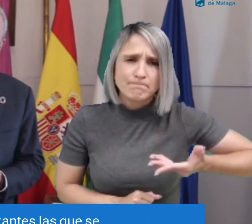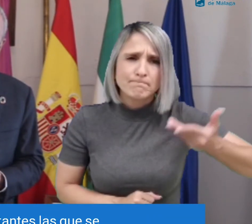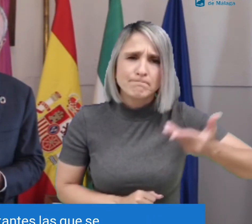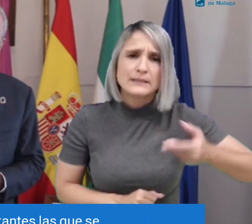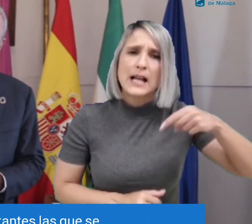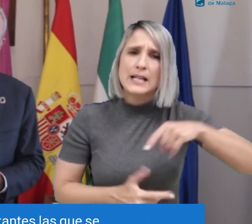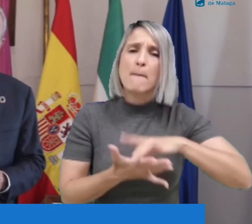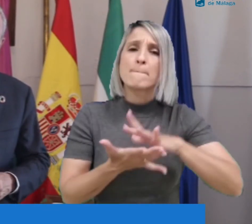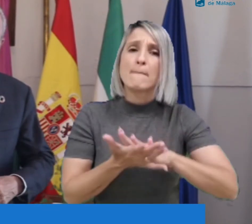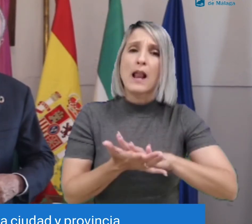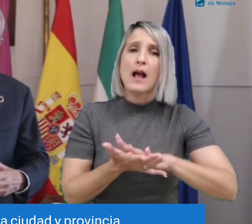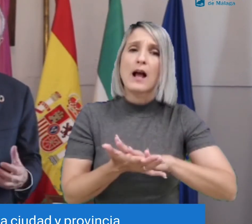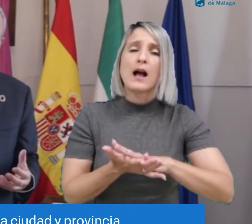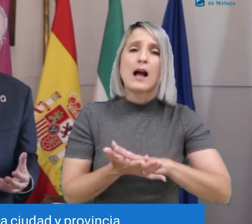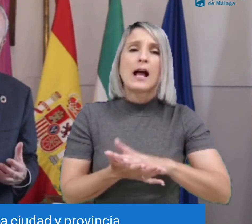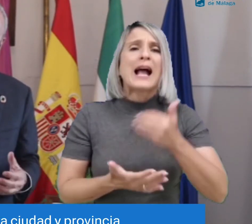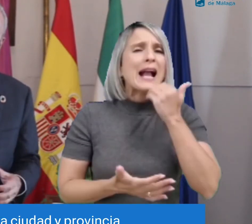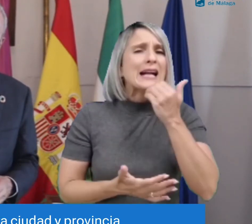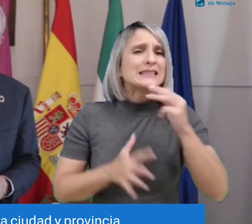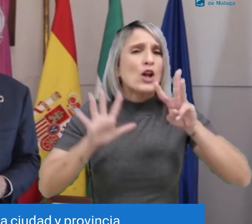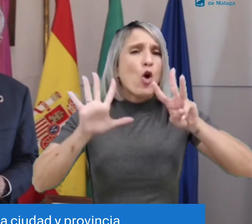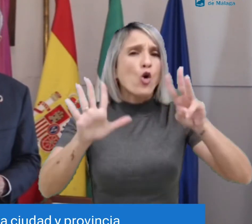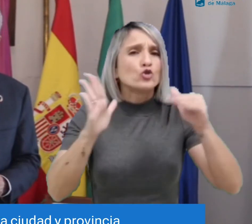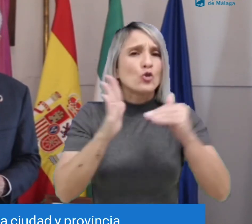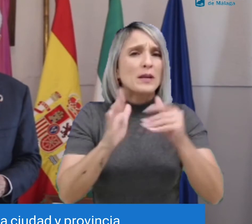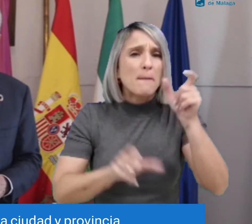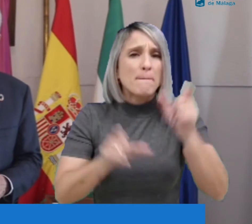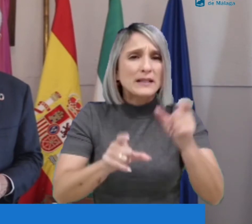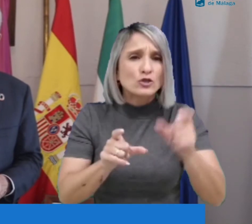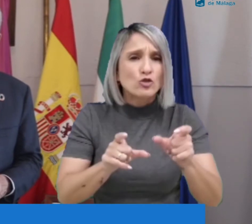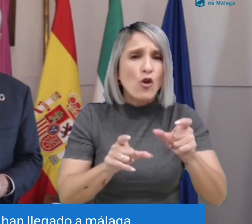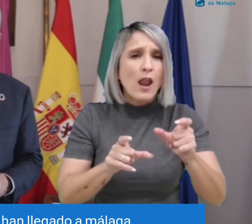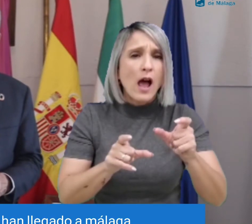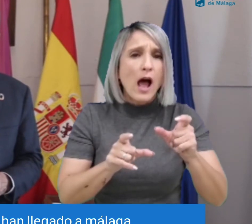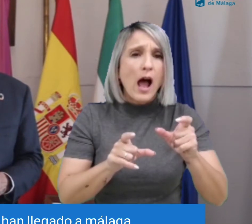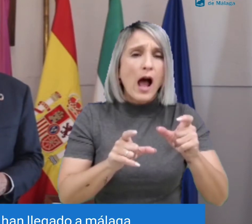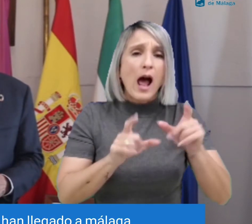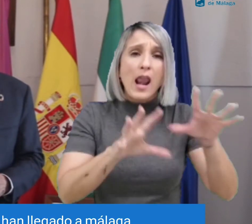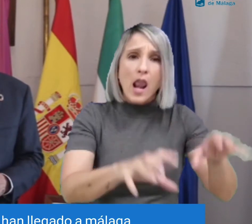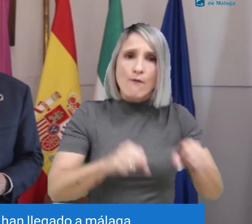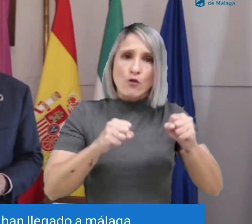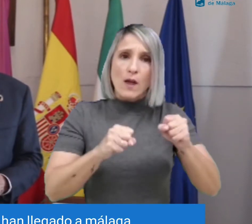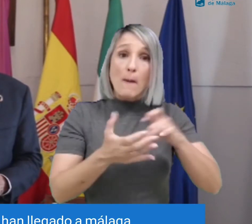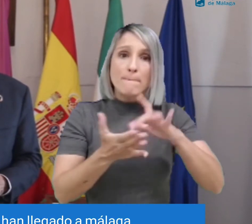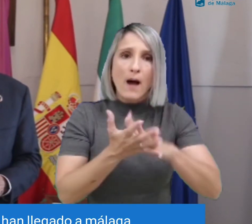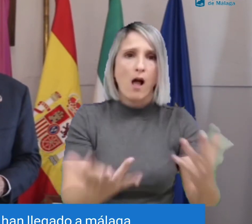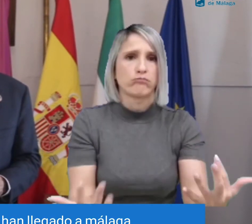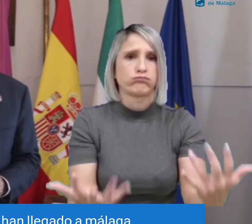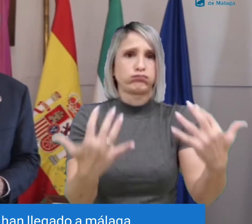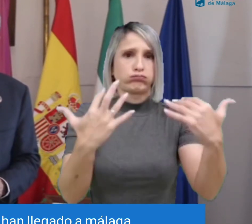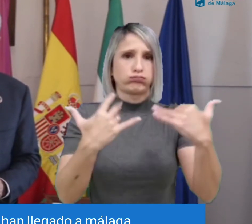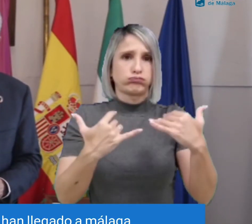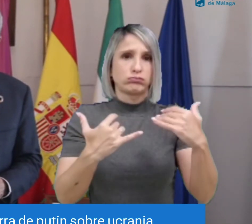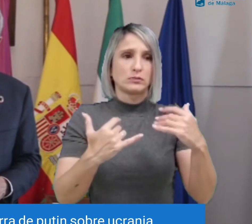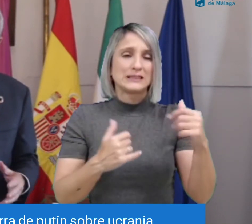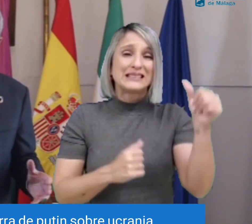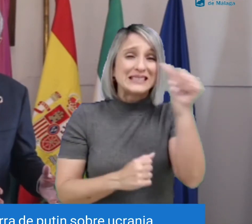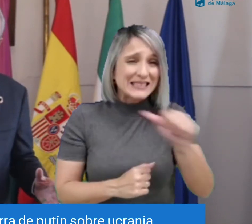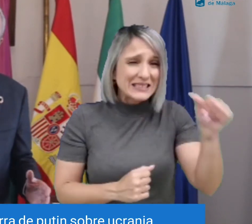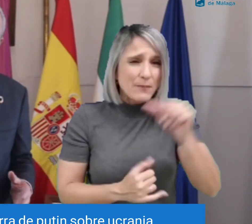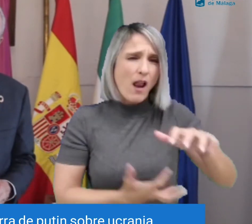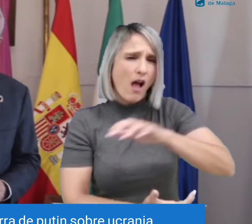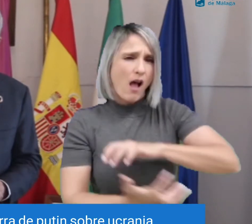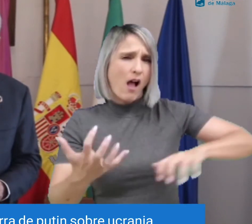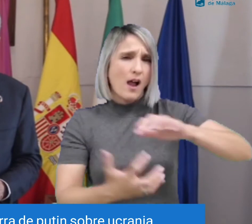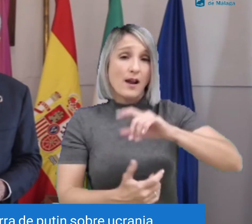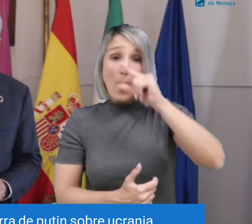importantes las que se van dando en nuestra ciudad y provincia. Casi 8.000 refugiados han llegado a Málaga en estas